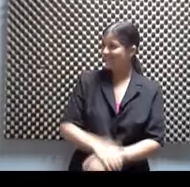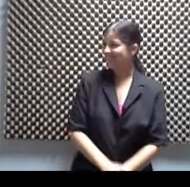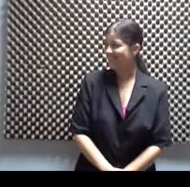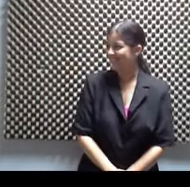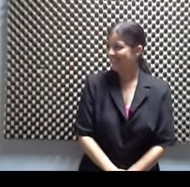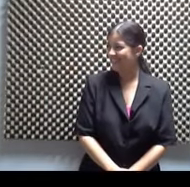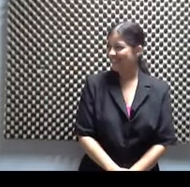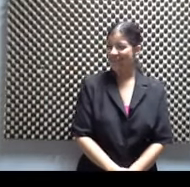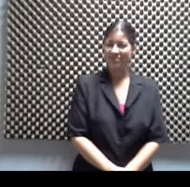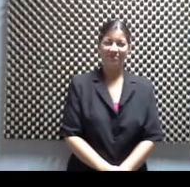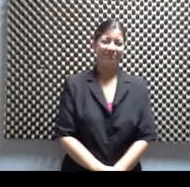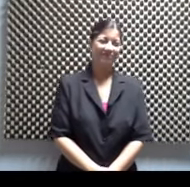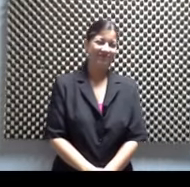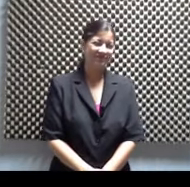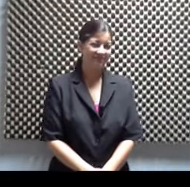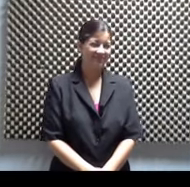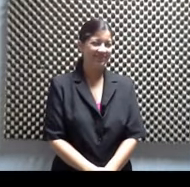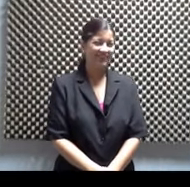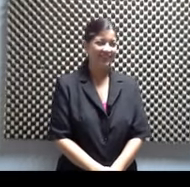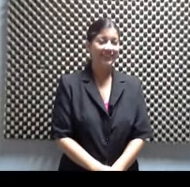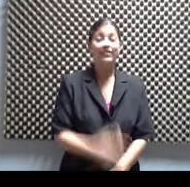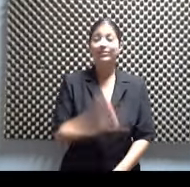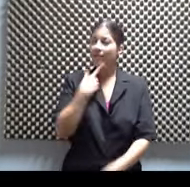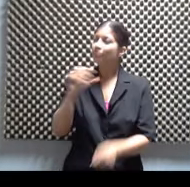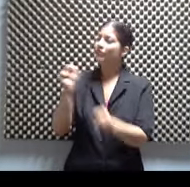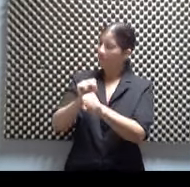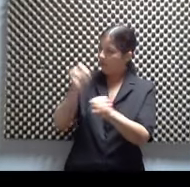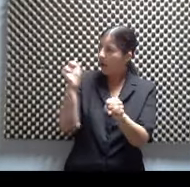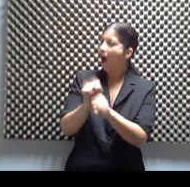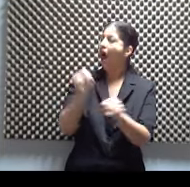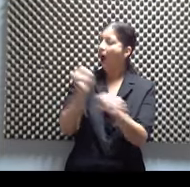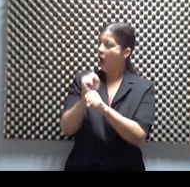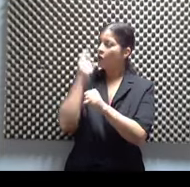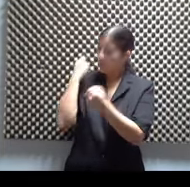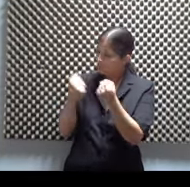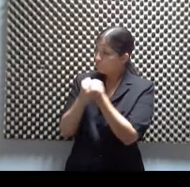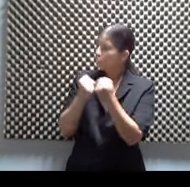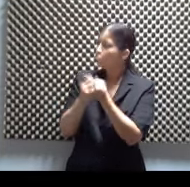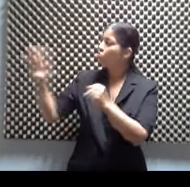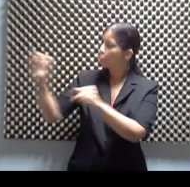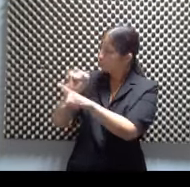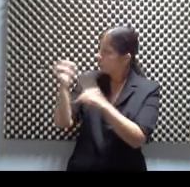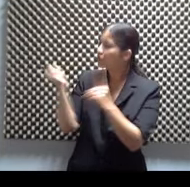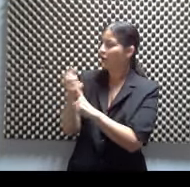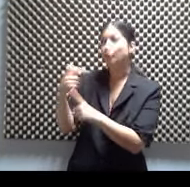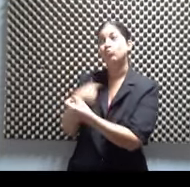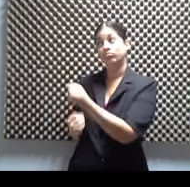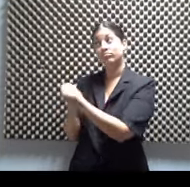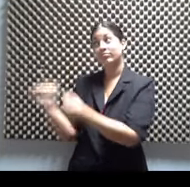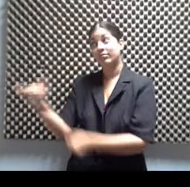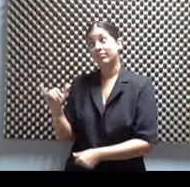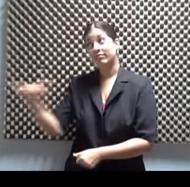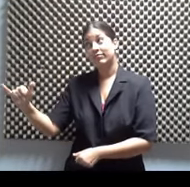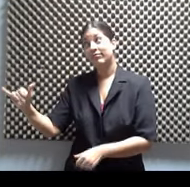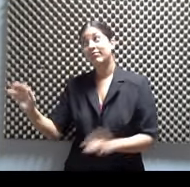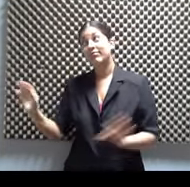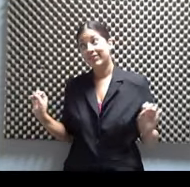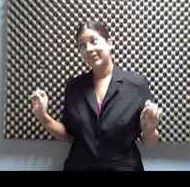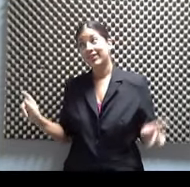Él está elaborando por su causa, yo la conozco. Y yo apoyo tu causa, hermano. Estoy contigo. ¿Cuál es su causa? Exacto,